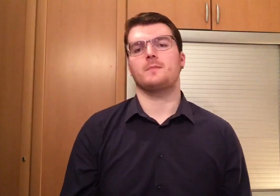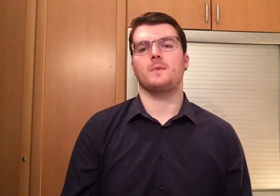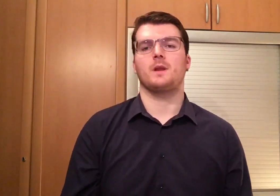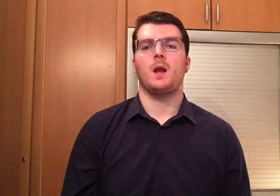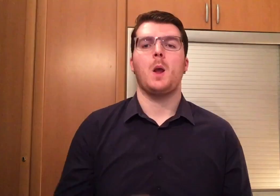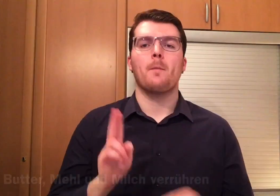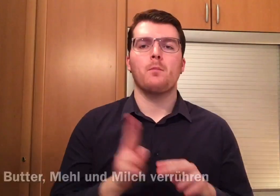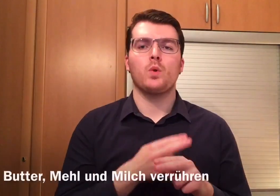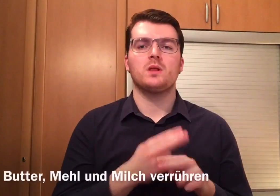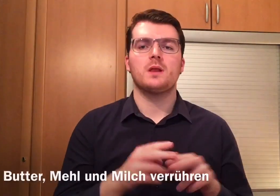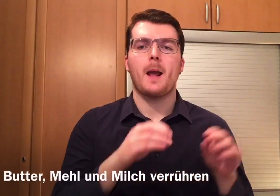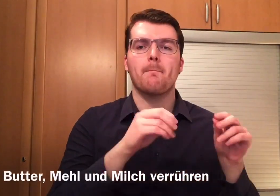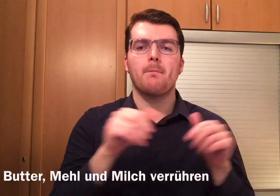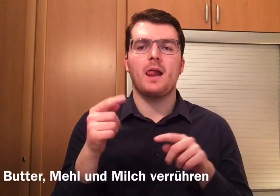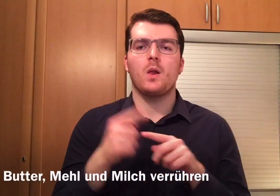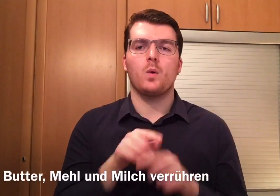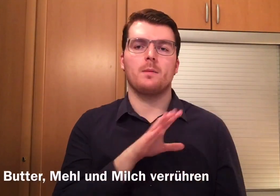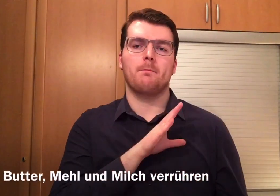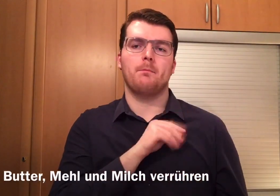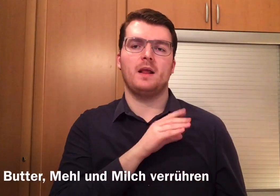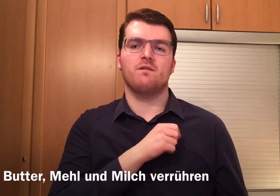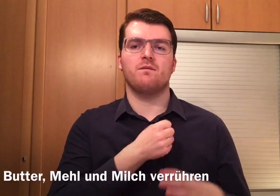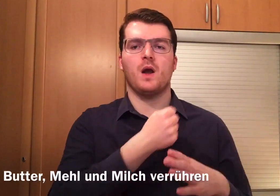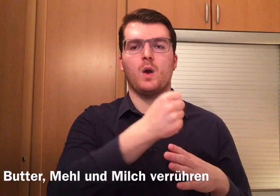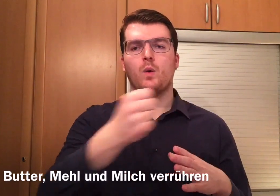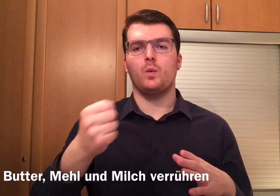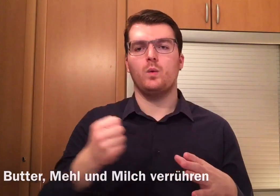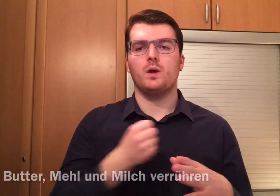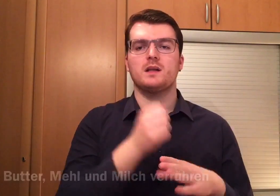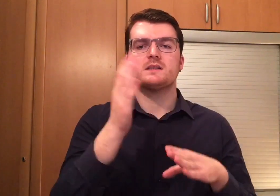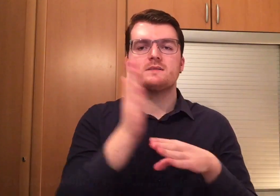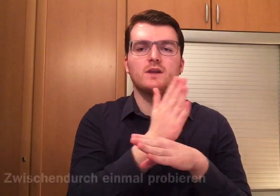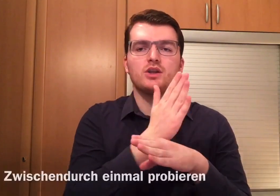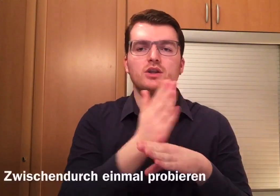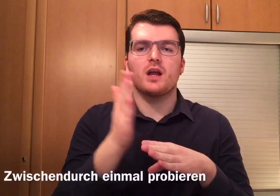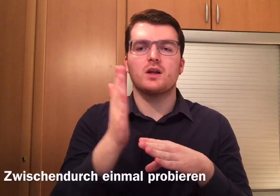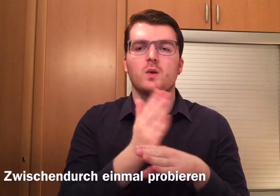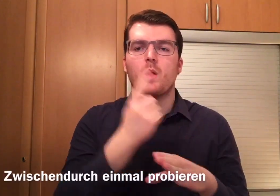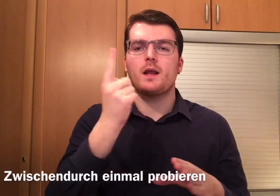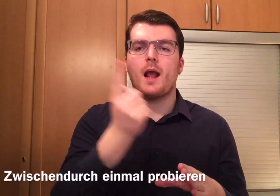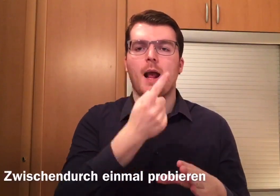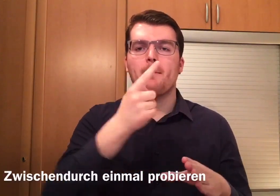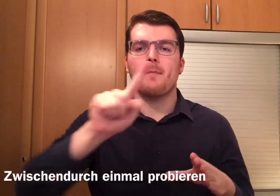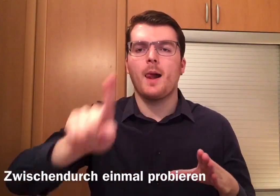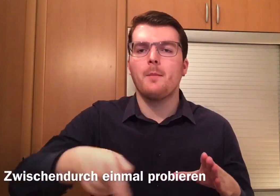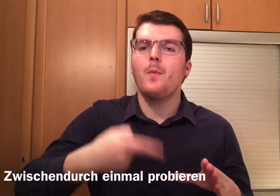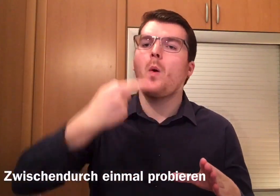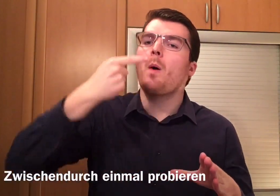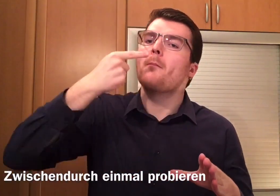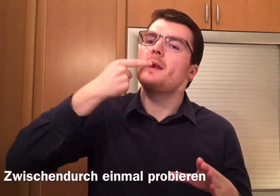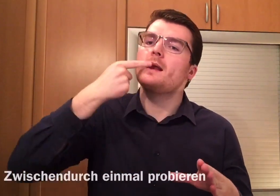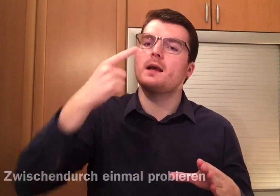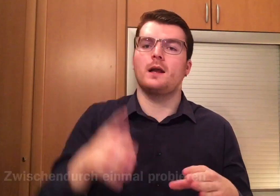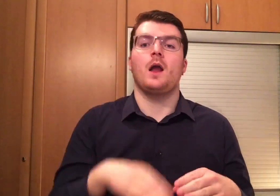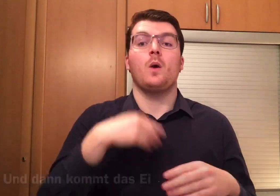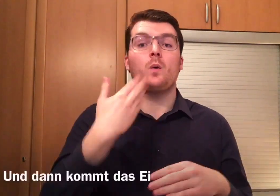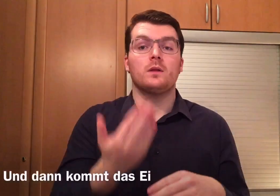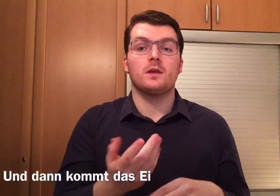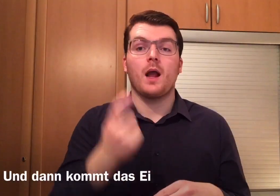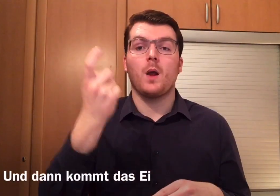Unter Mehl und Milch verrühren Zwischendurch einmal probieren Und dann